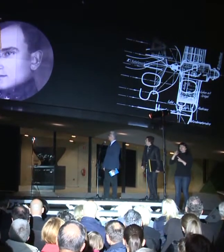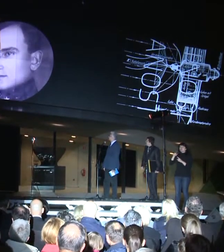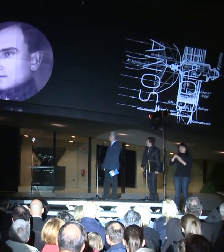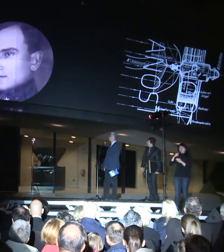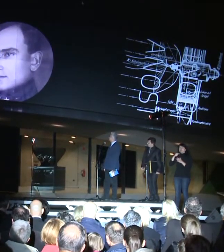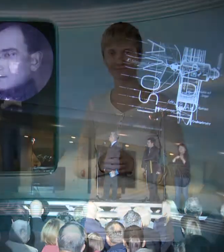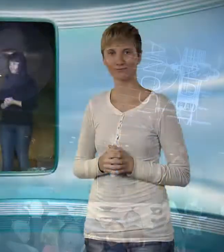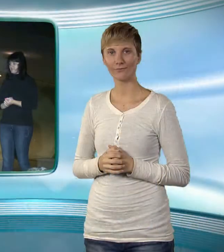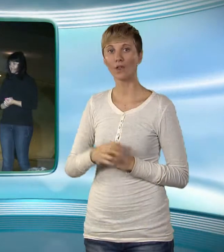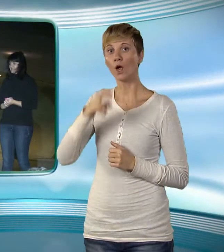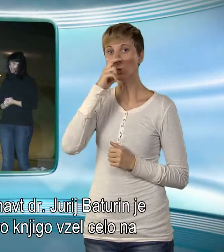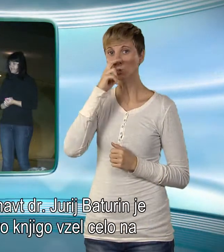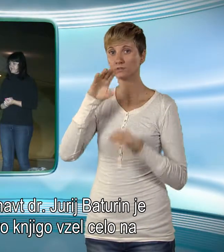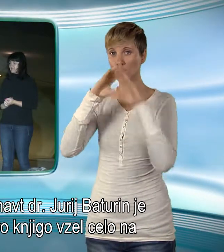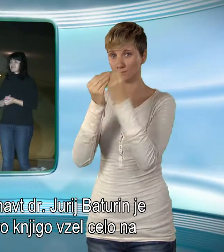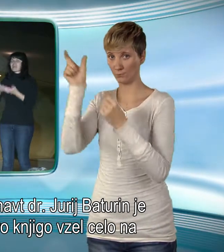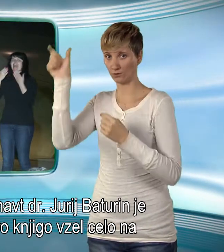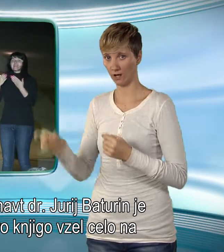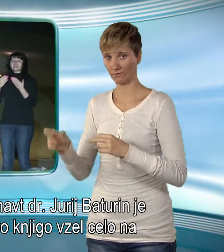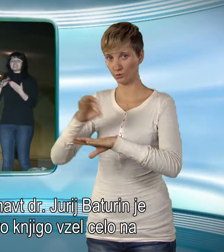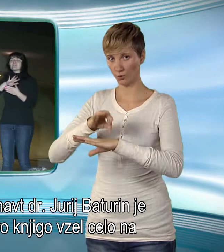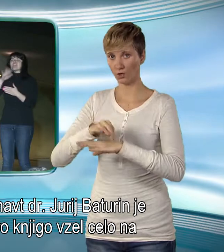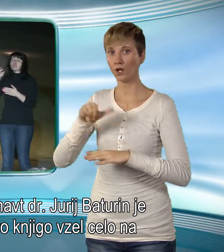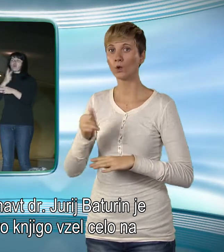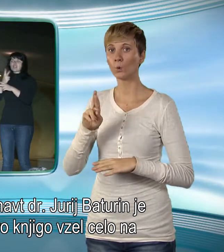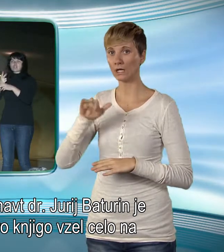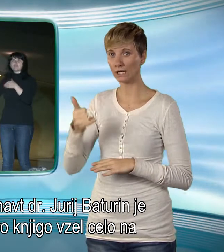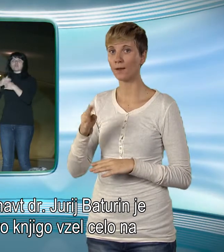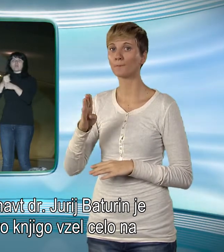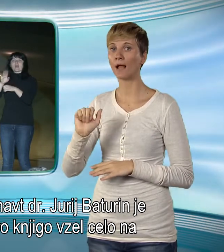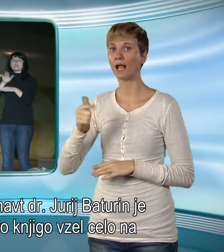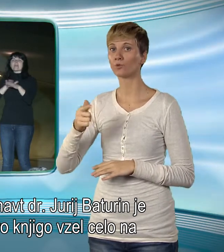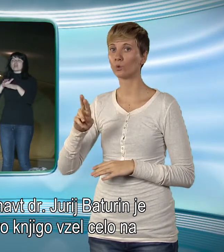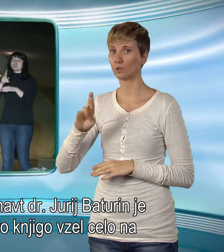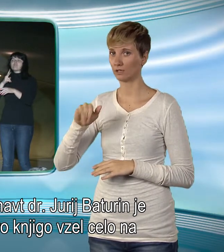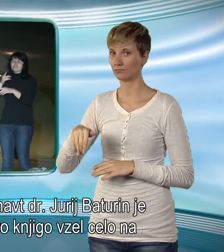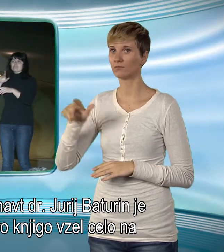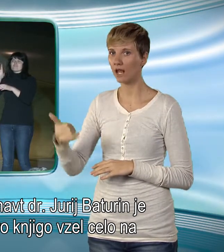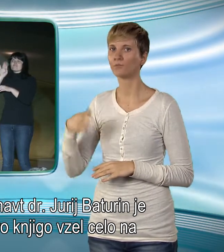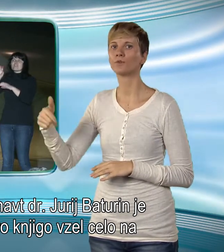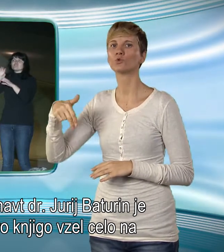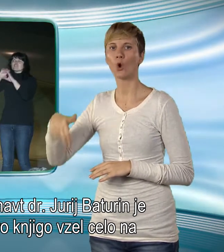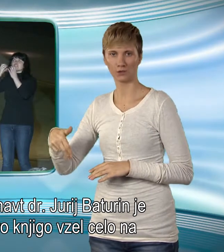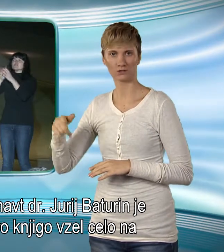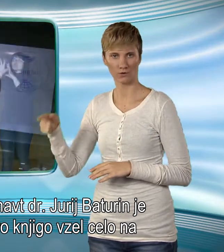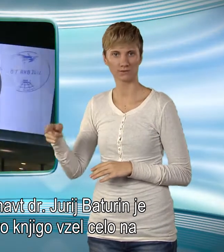problem. Ruski kozmonaut dr. Juri Baturin je Nordungovo knjigo vzel celo na